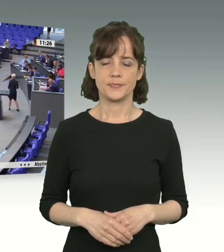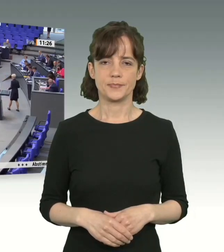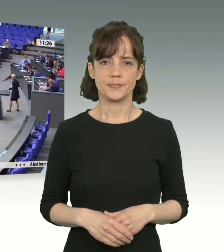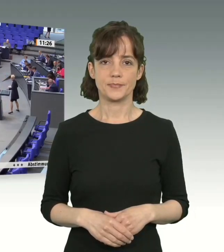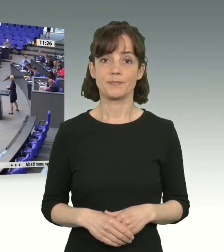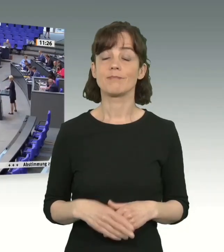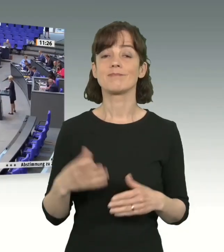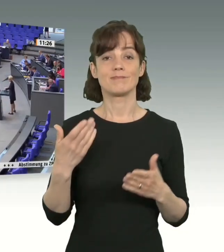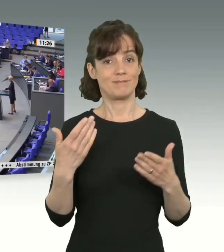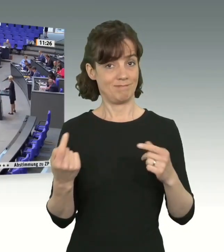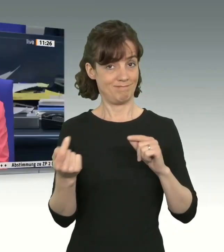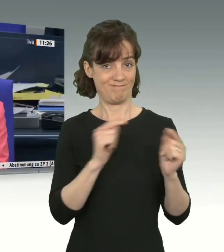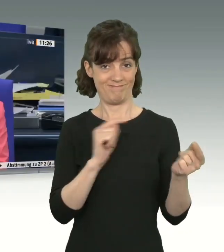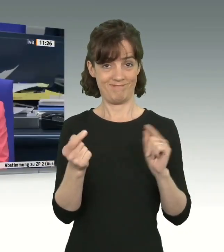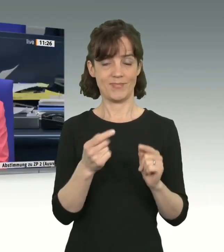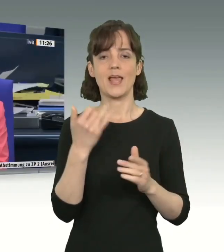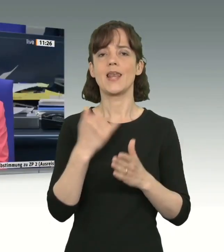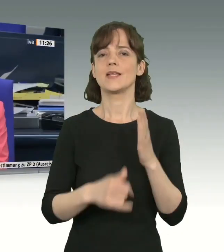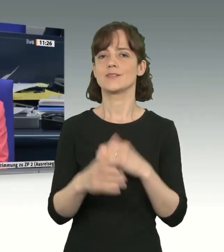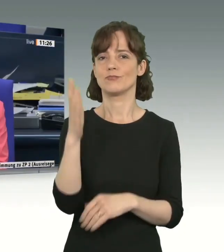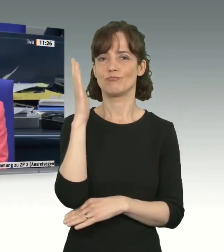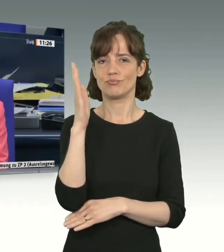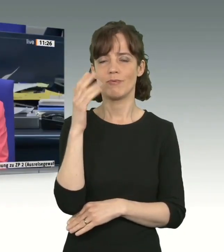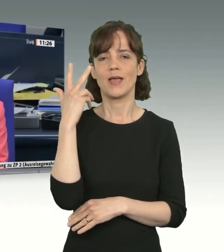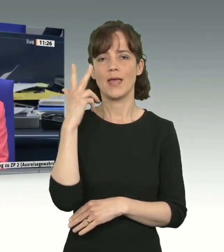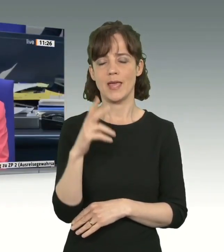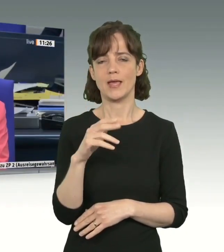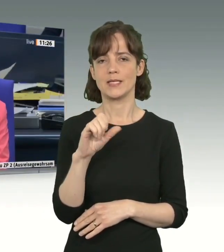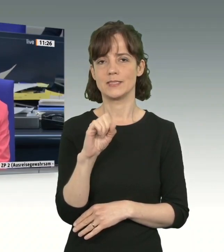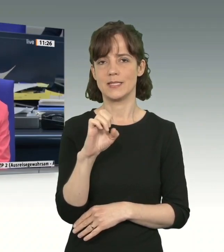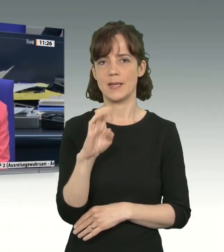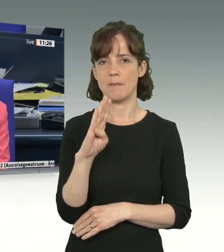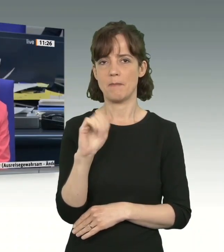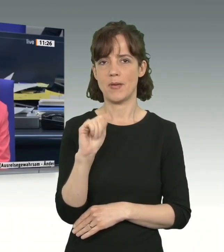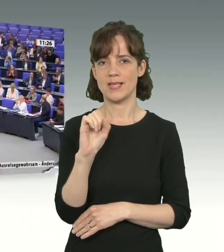Das letzte Wort in dieser Debatte hat Sebastian Hartmann für die SPD-Fraktion.